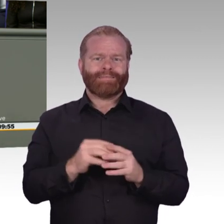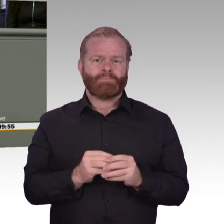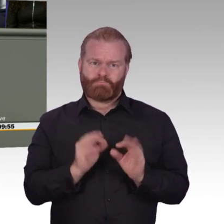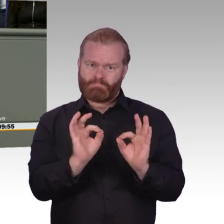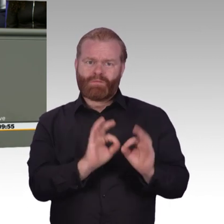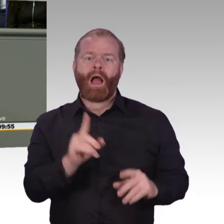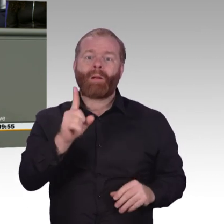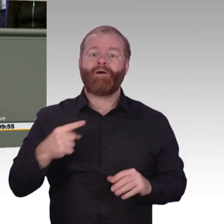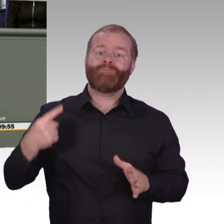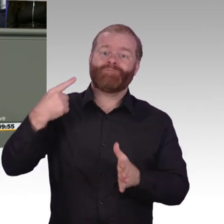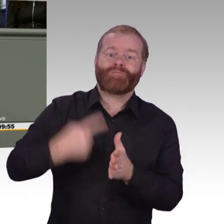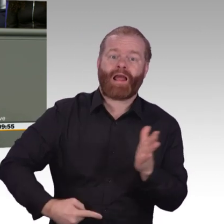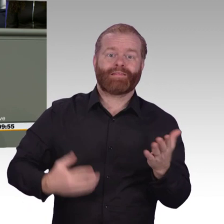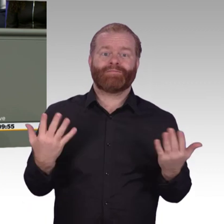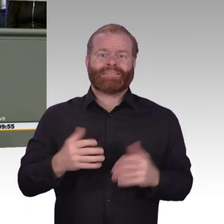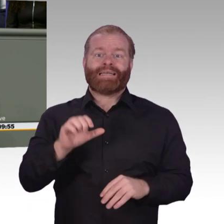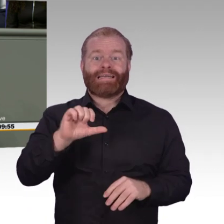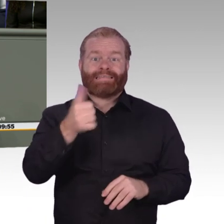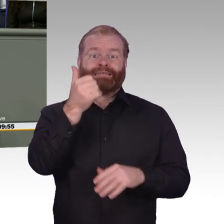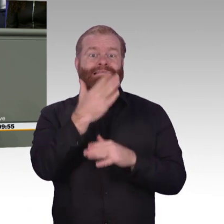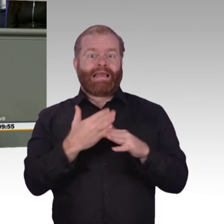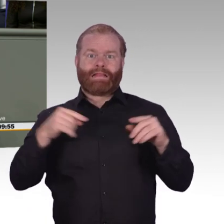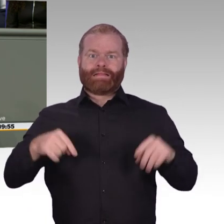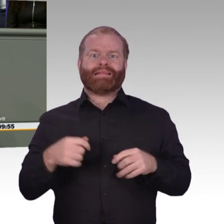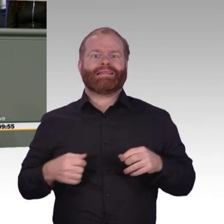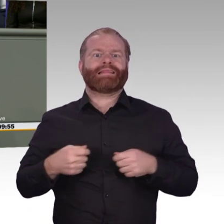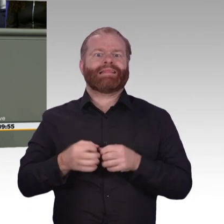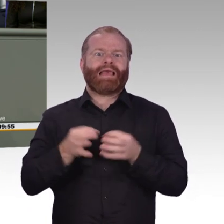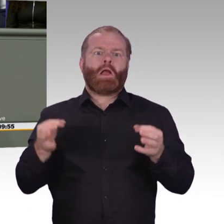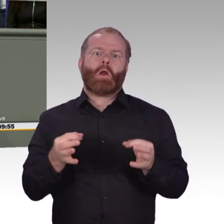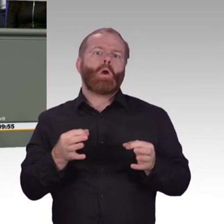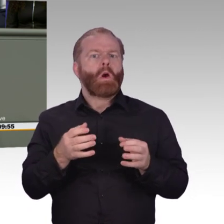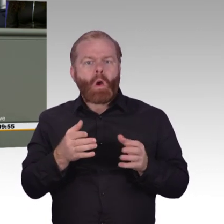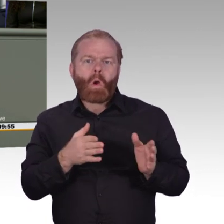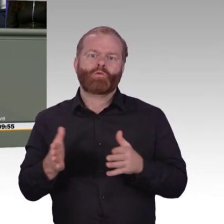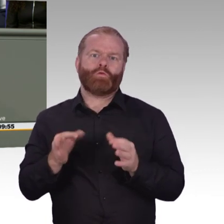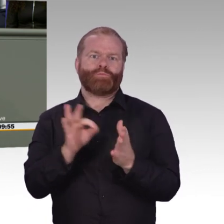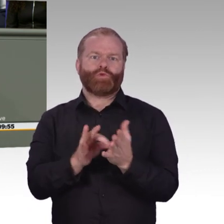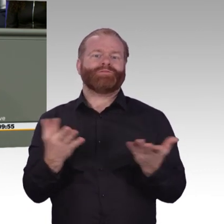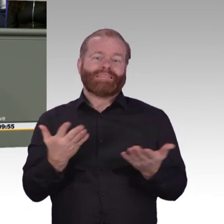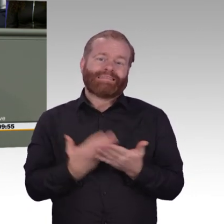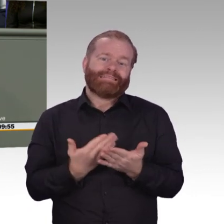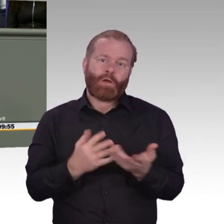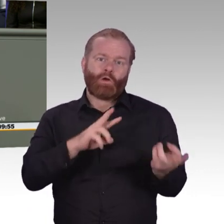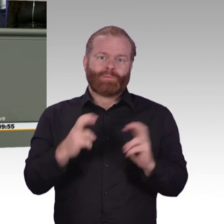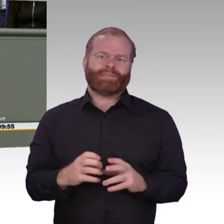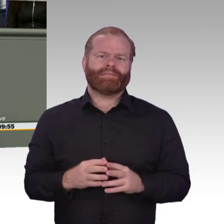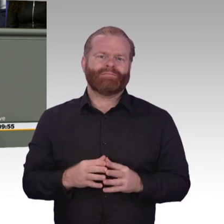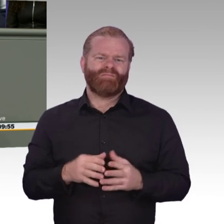Es ist im Kern ein, man müsste mal Papier. Und das wird dem Thema wirklich nicht gerecht. Wir haben auf